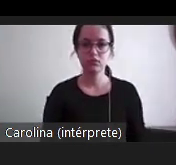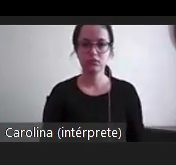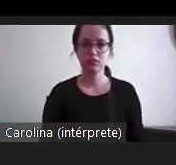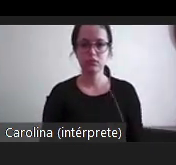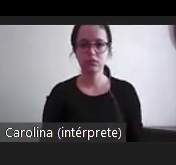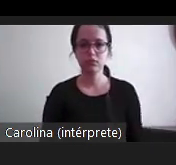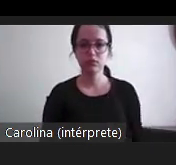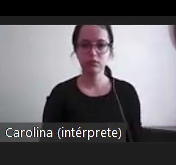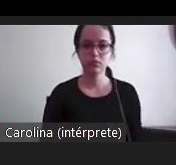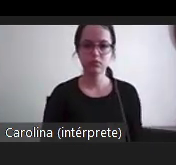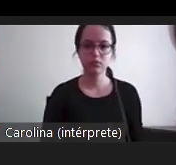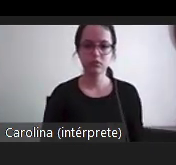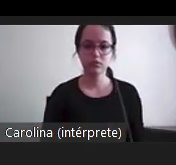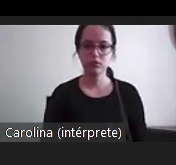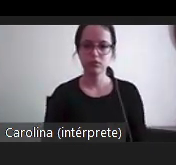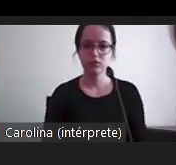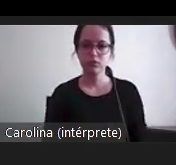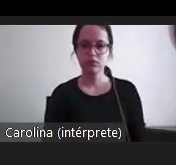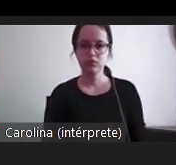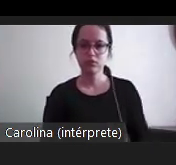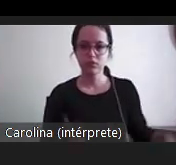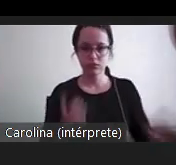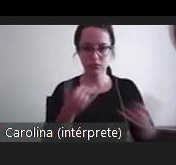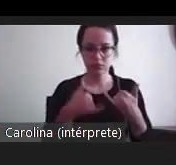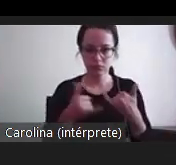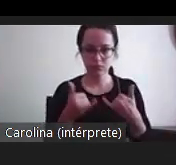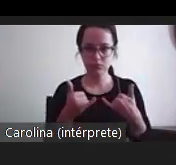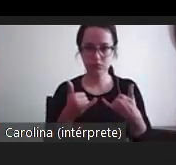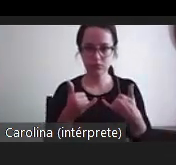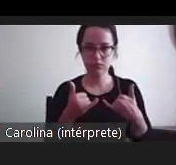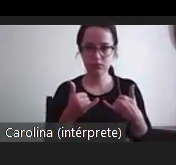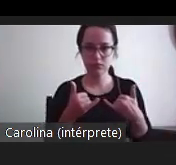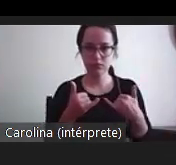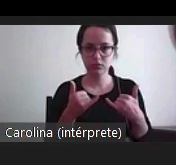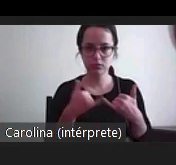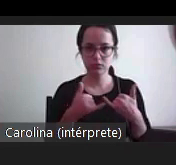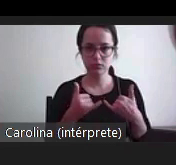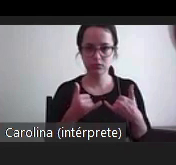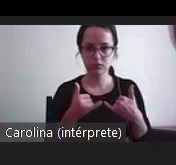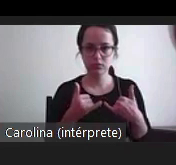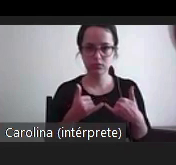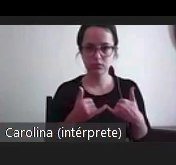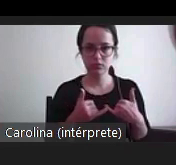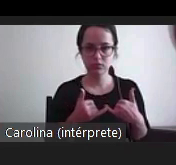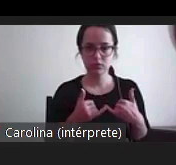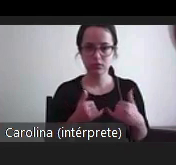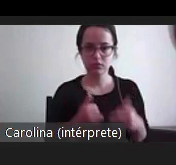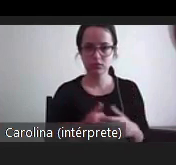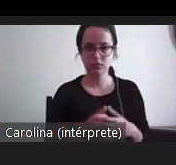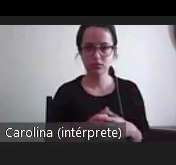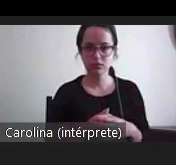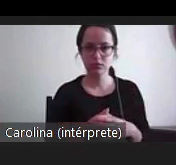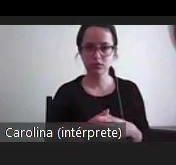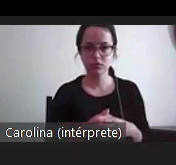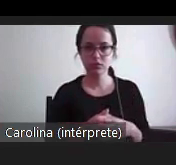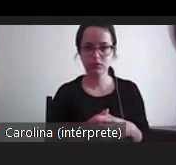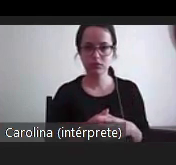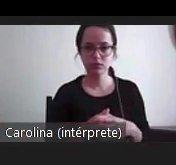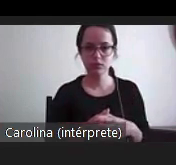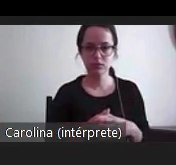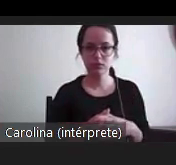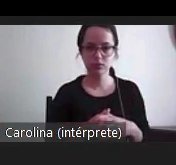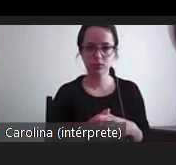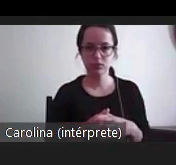apresentação ou documentos, mas convidava-se, aqueles que puderem, se acharem bem, se